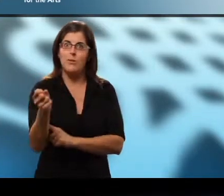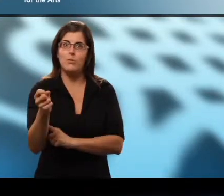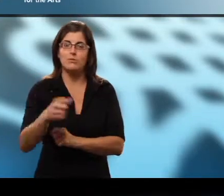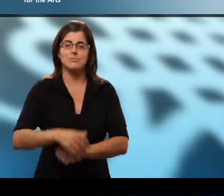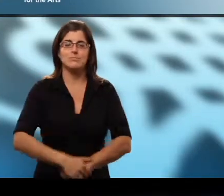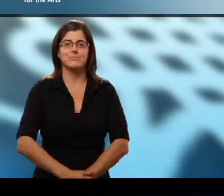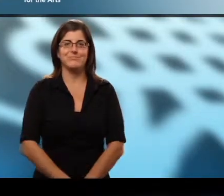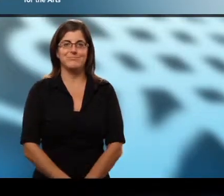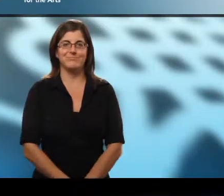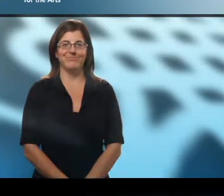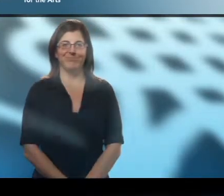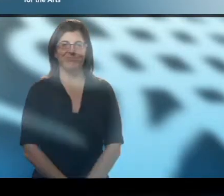Merci. Merci.